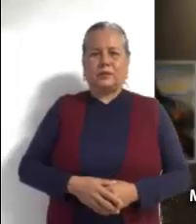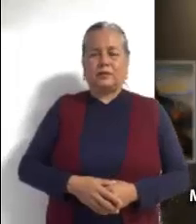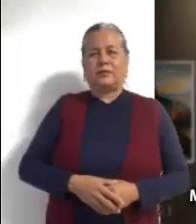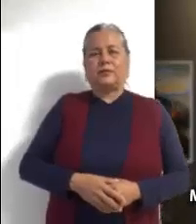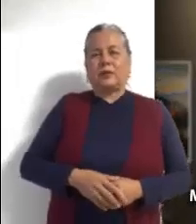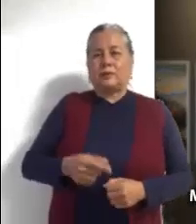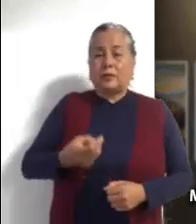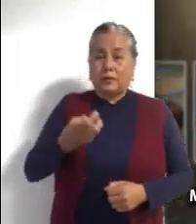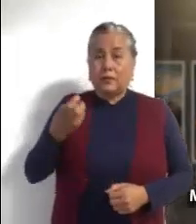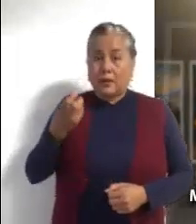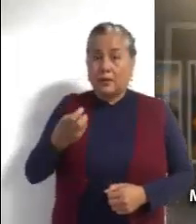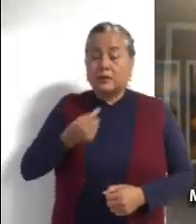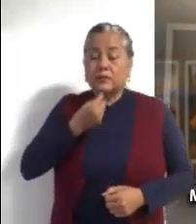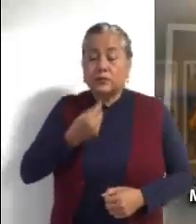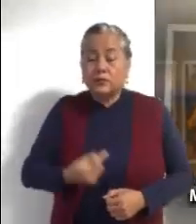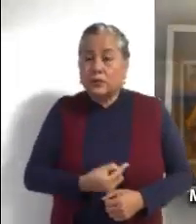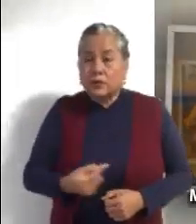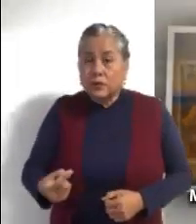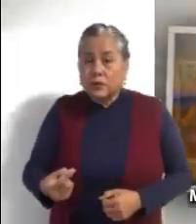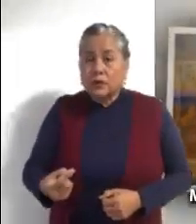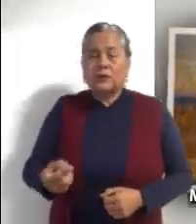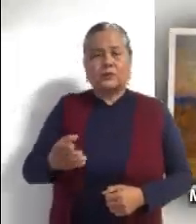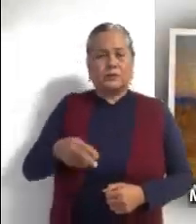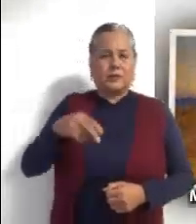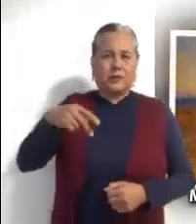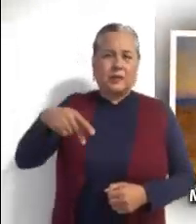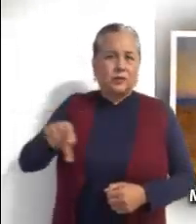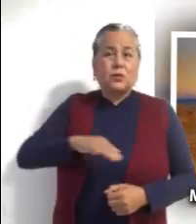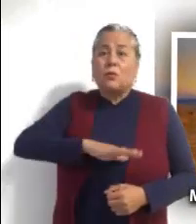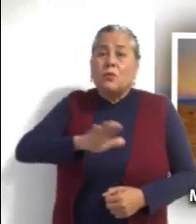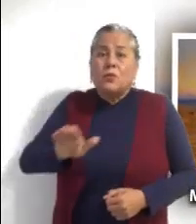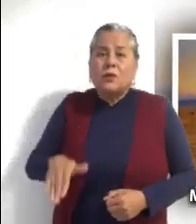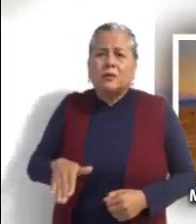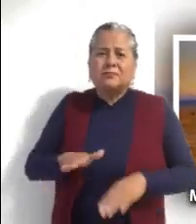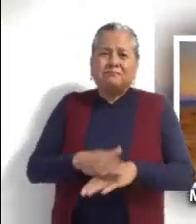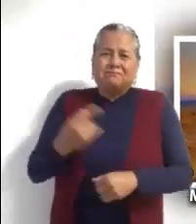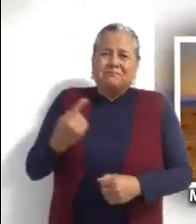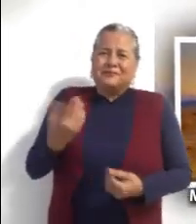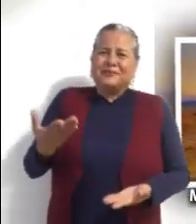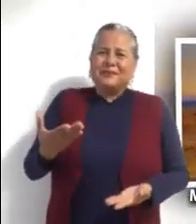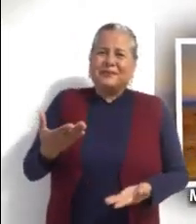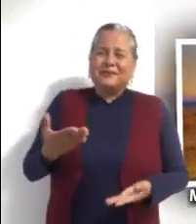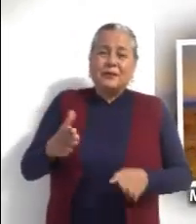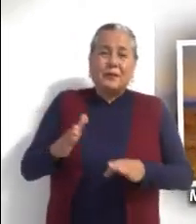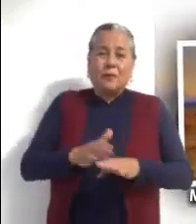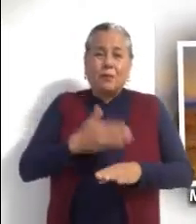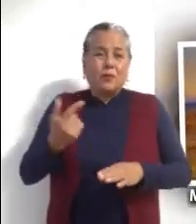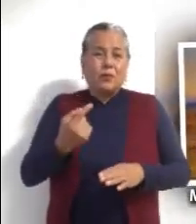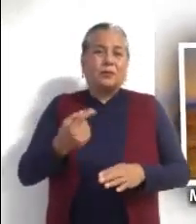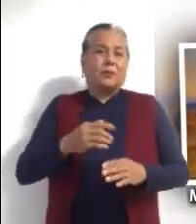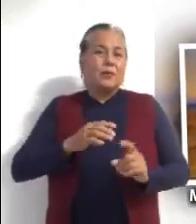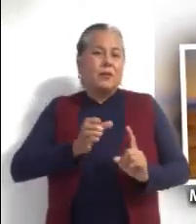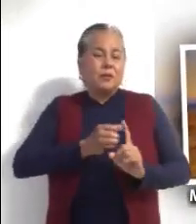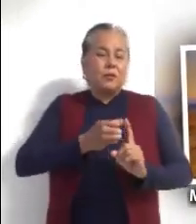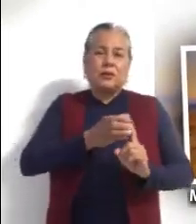Que sin saberlo, pero a causa del nombre de Jesús Mueren inocentemente Podemos colocar todas